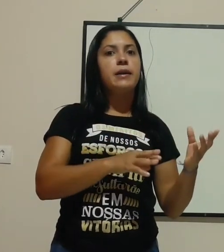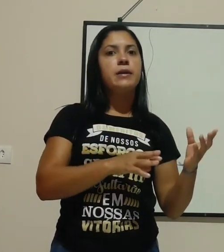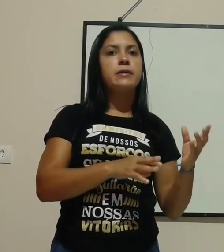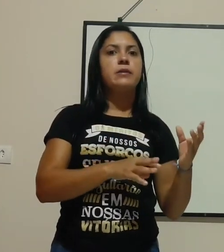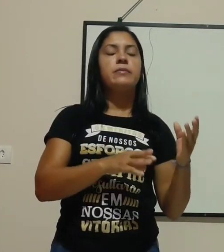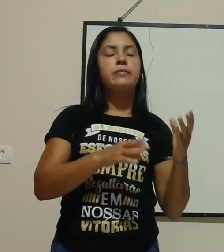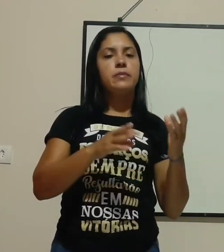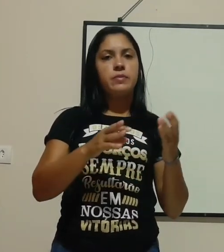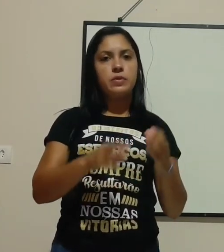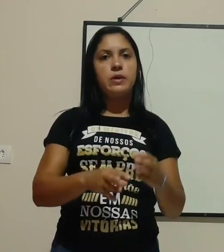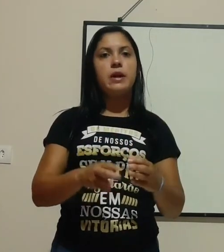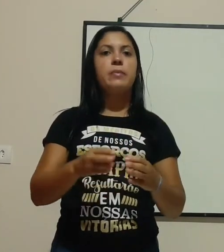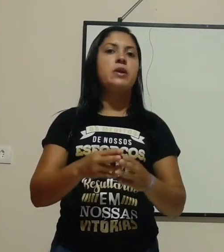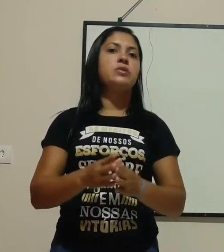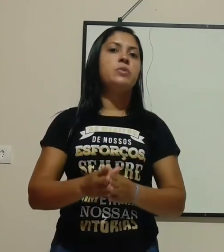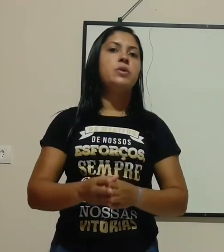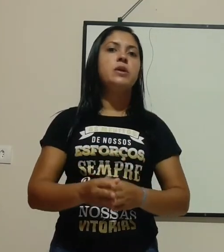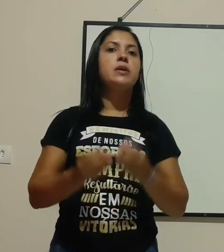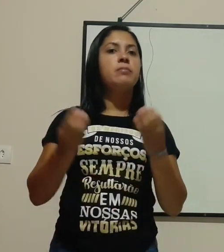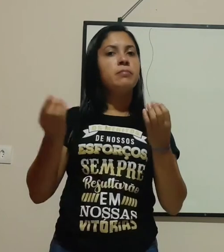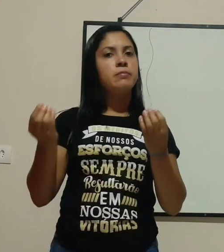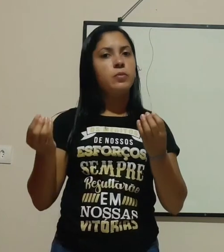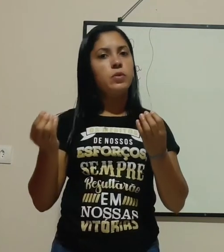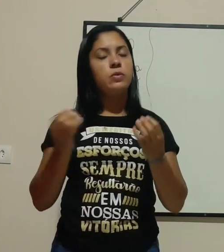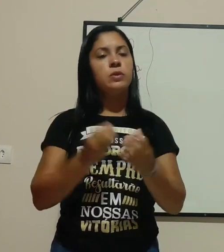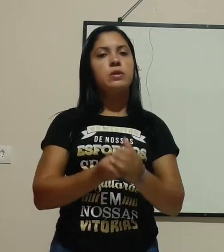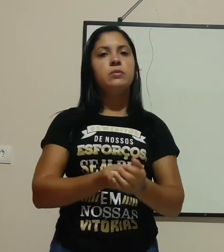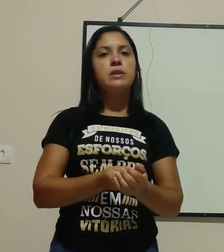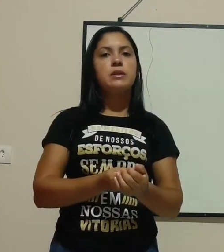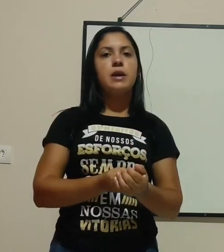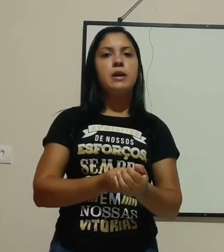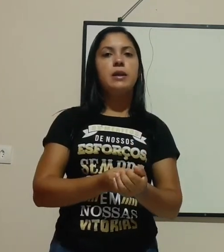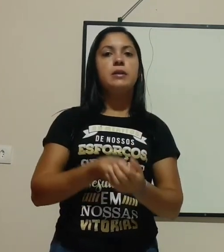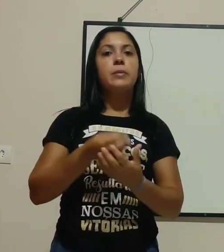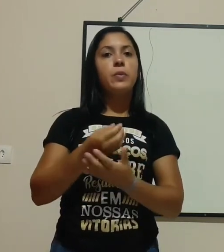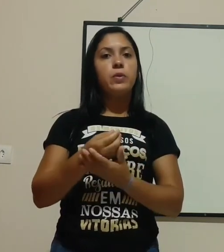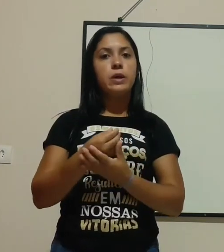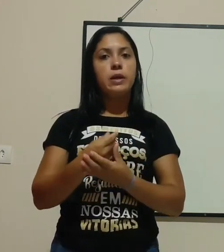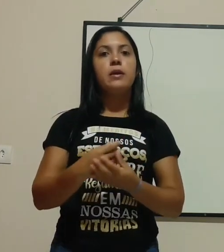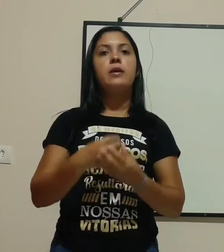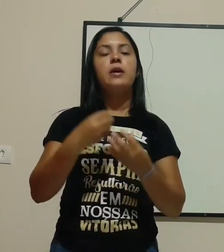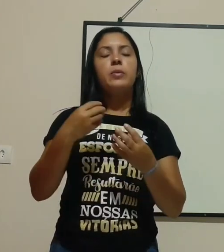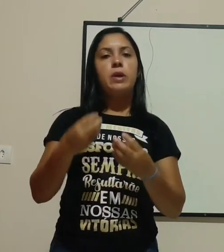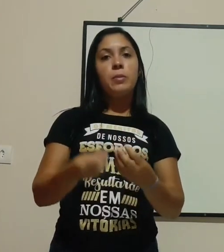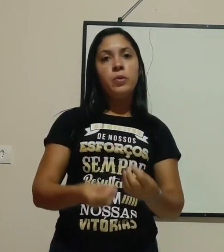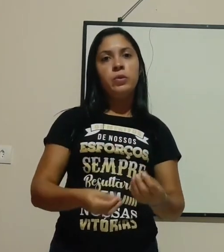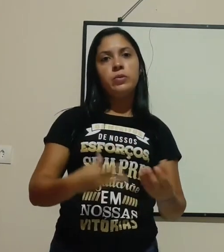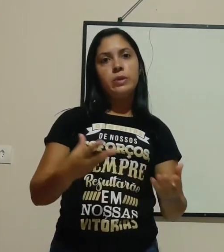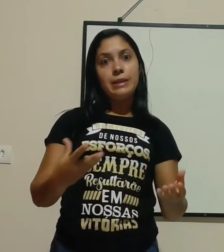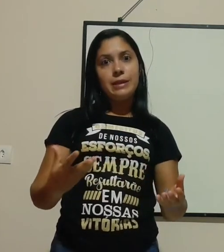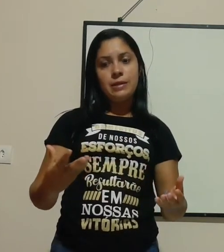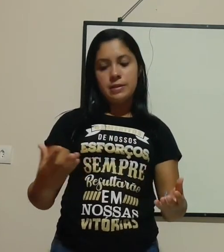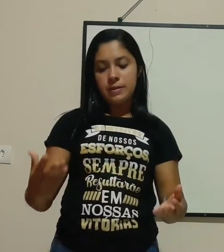elétrica, só é capaz de morrer por conta de uma descarga elétrica. Por quê? Porque é muito intensa.